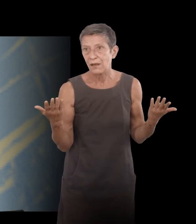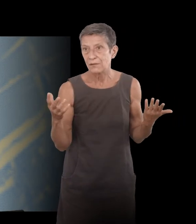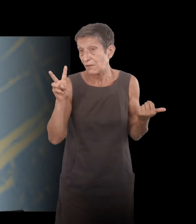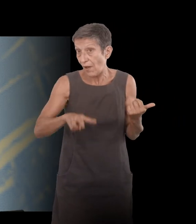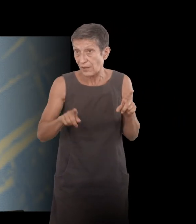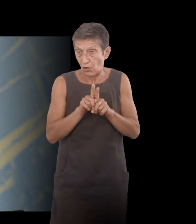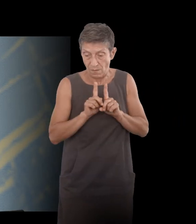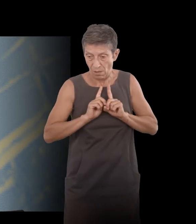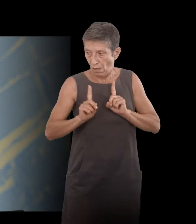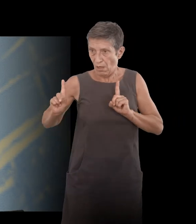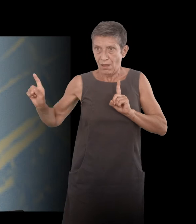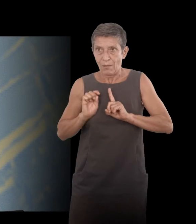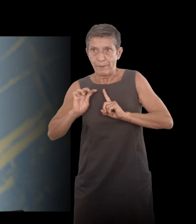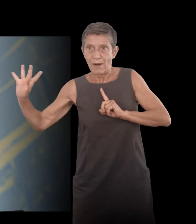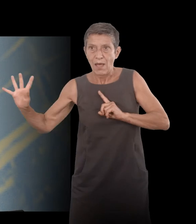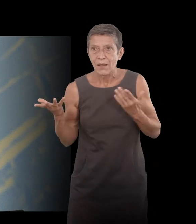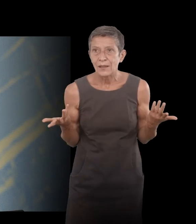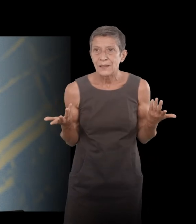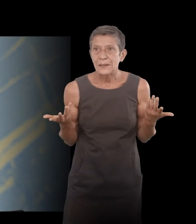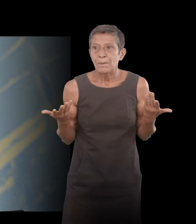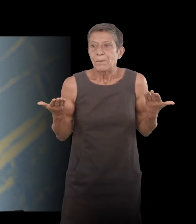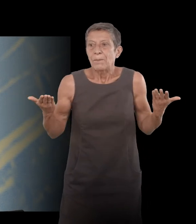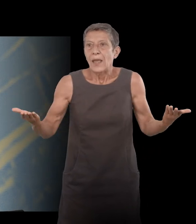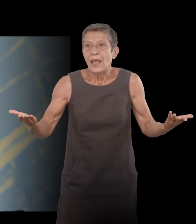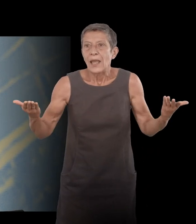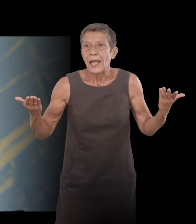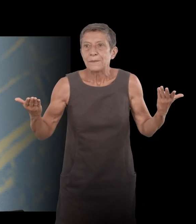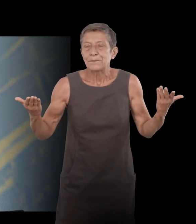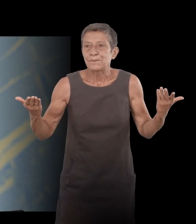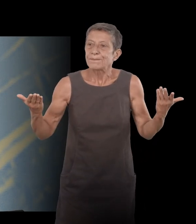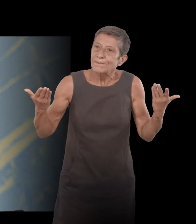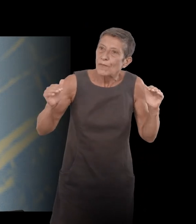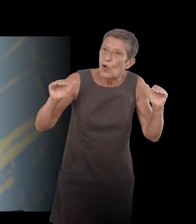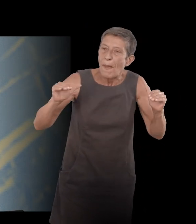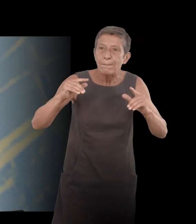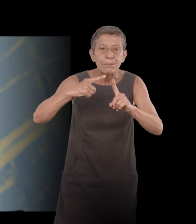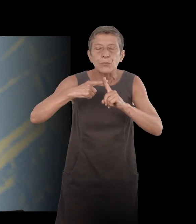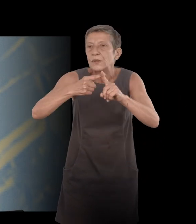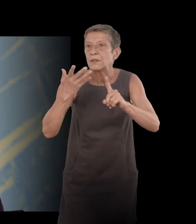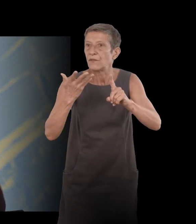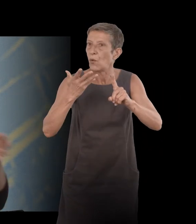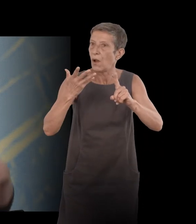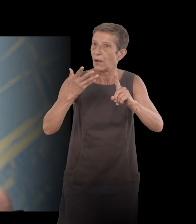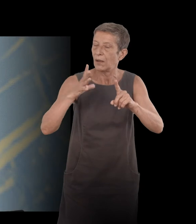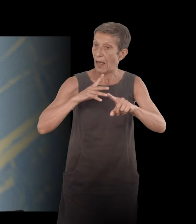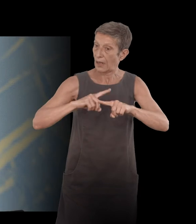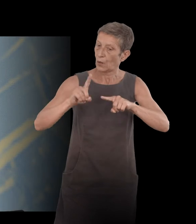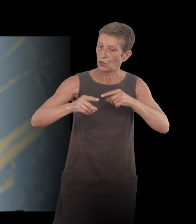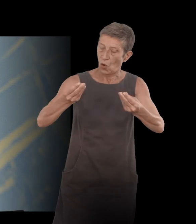L'aspect positif, on peut dire aussi peut-être qu y une libération. Donc on ne devient pas plus fort. Je suis assez d'accord avec ce que vous